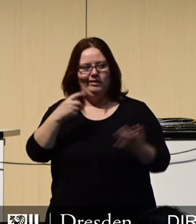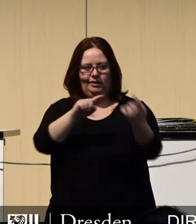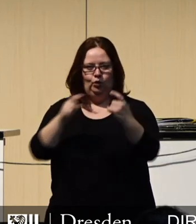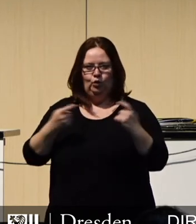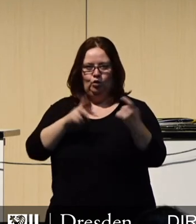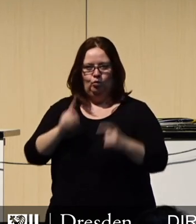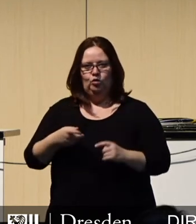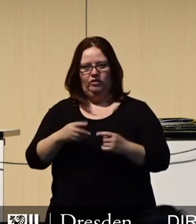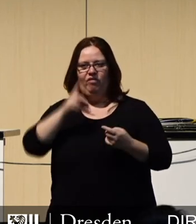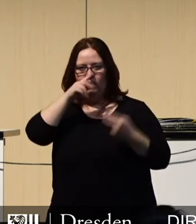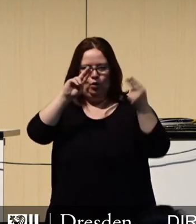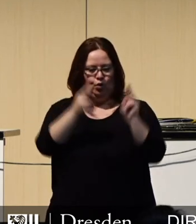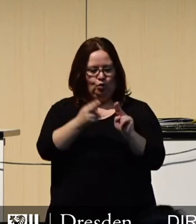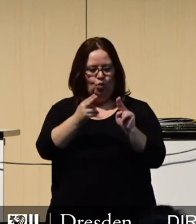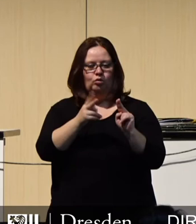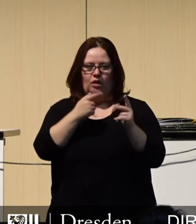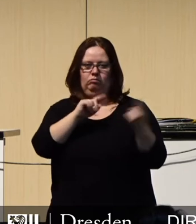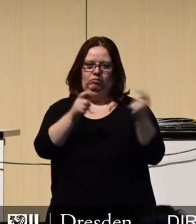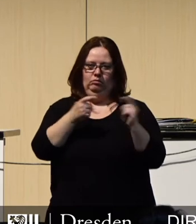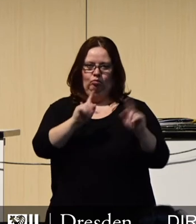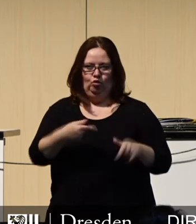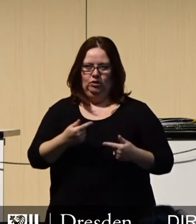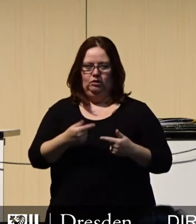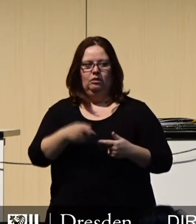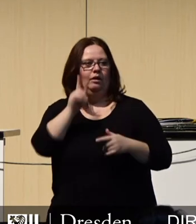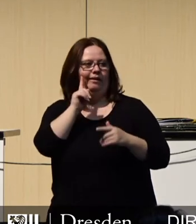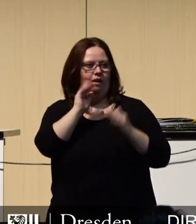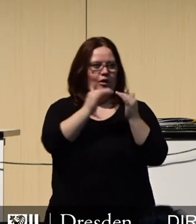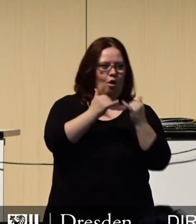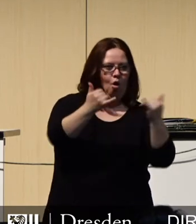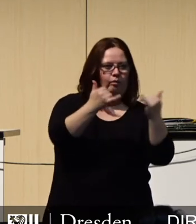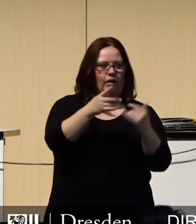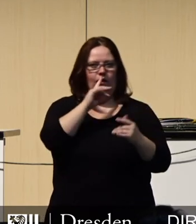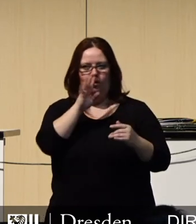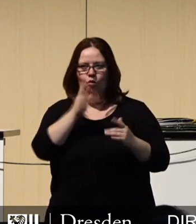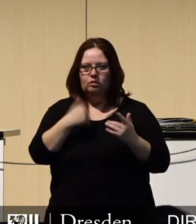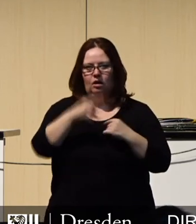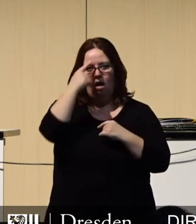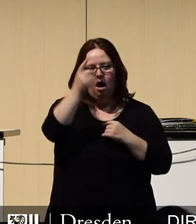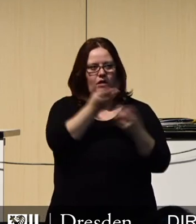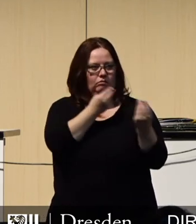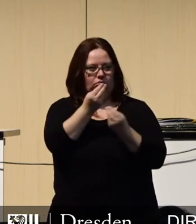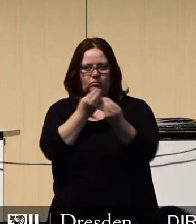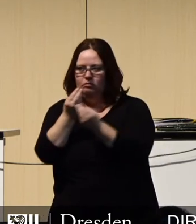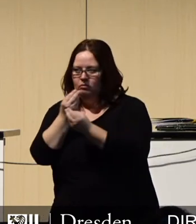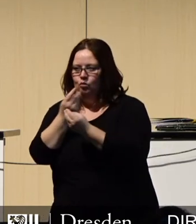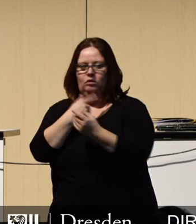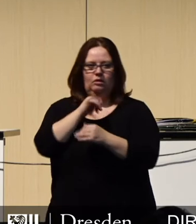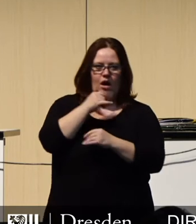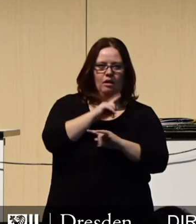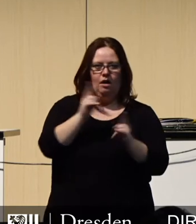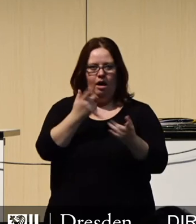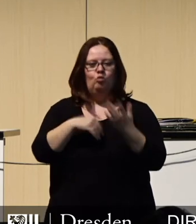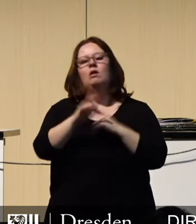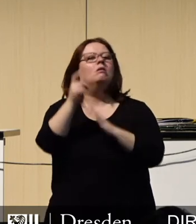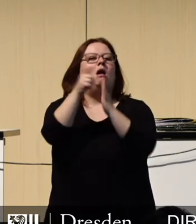und auch müssen. Jede Lobby und ihre politische Entsprechung hier im Rat wird gute oder auch weniger